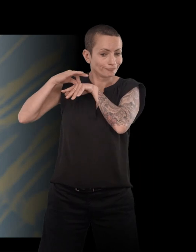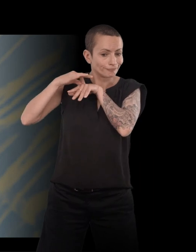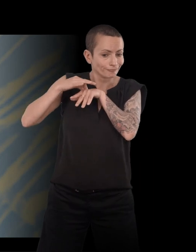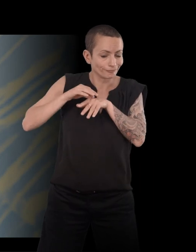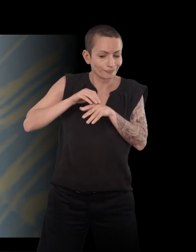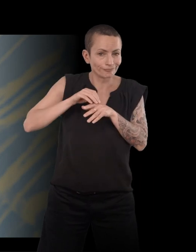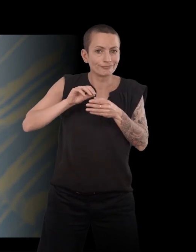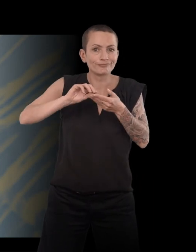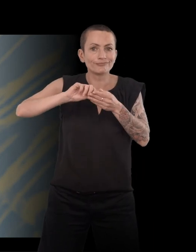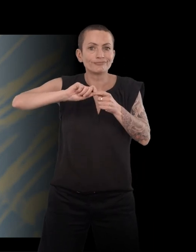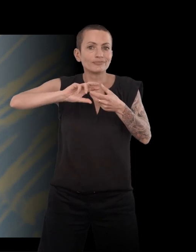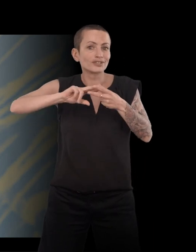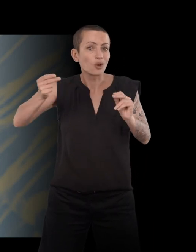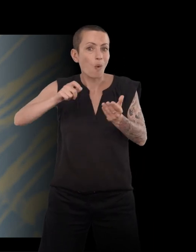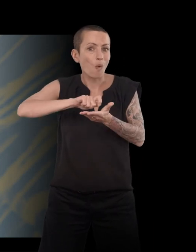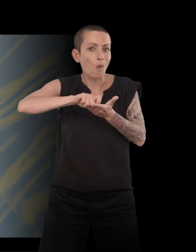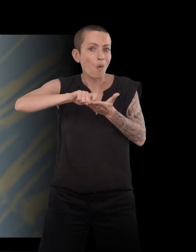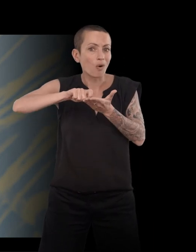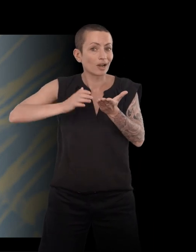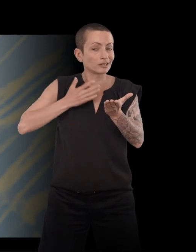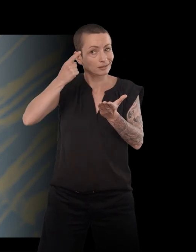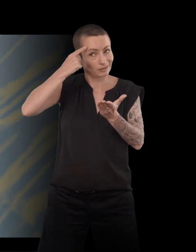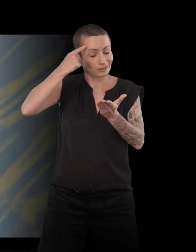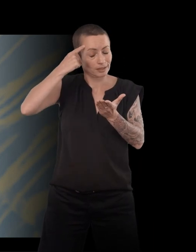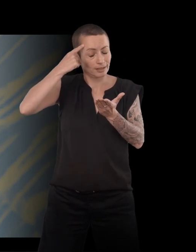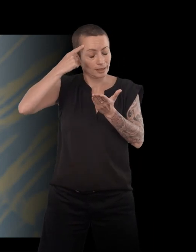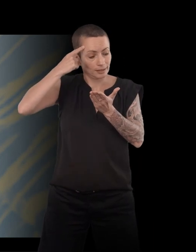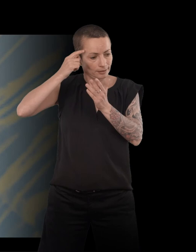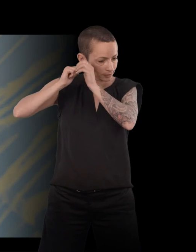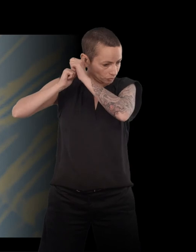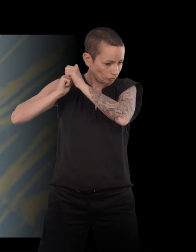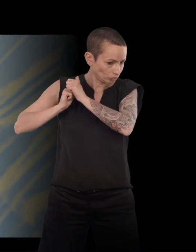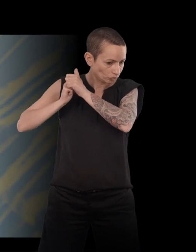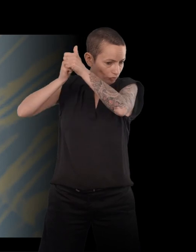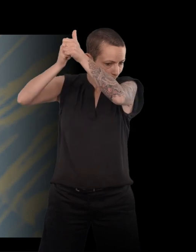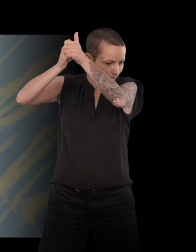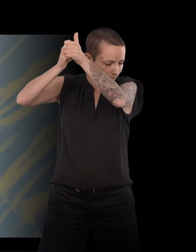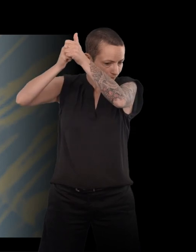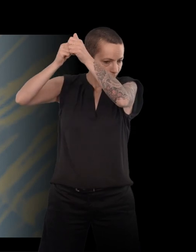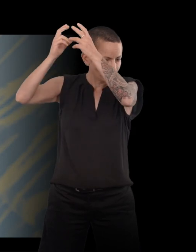Il fallait que je les suive à la trace en essayant d'en dire ce qu'il fallait en dire.